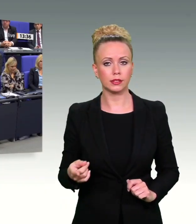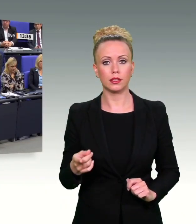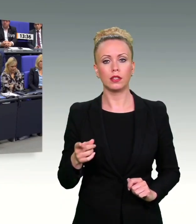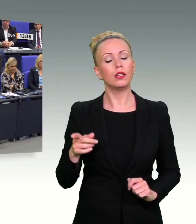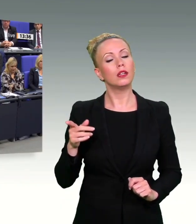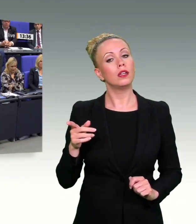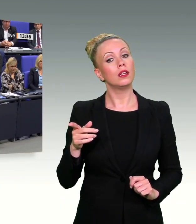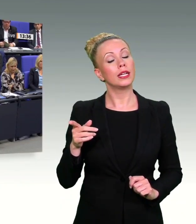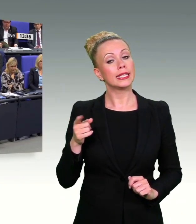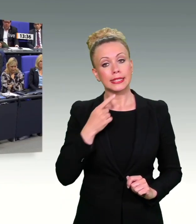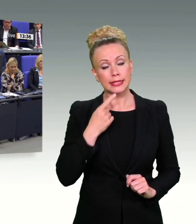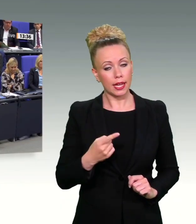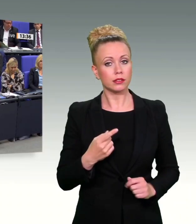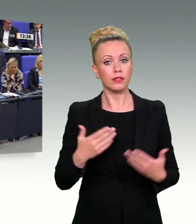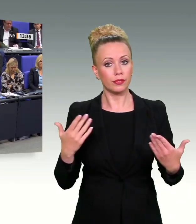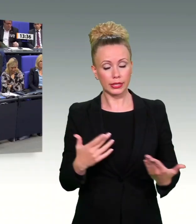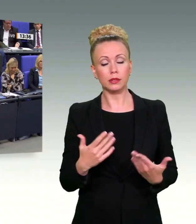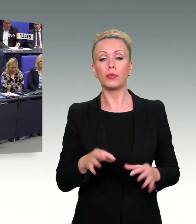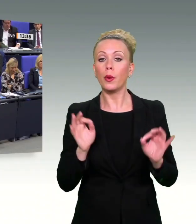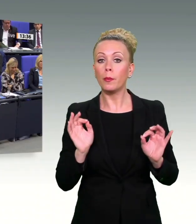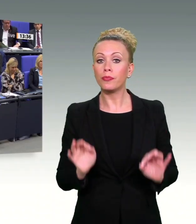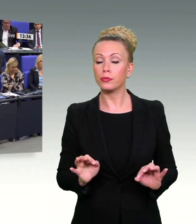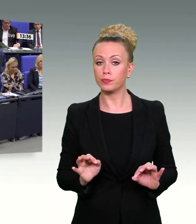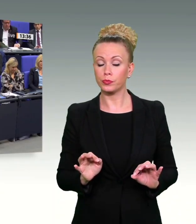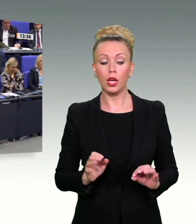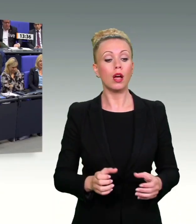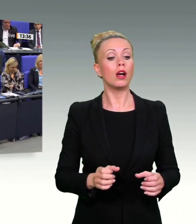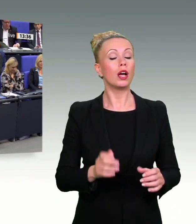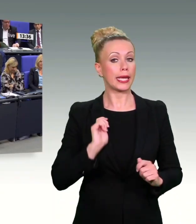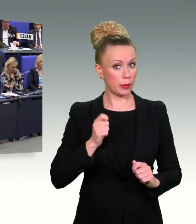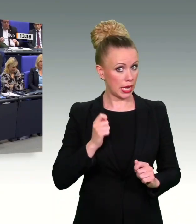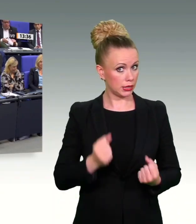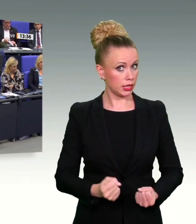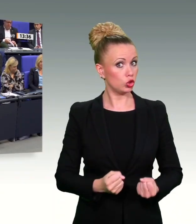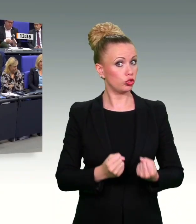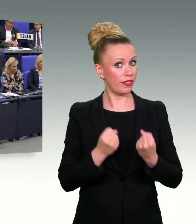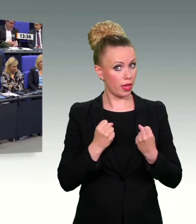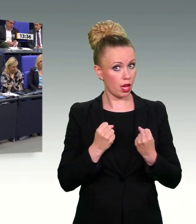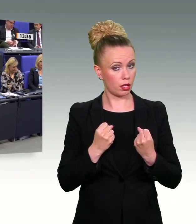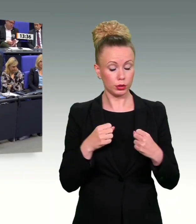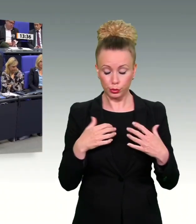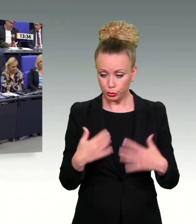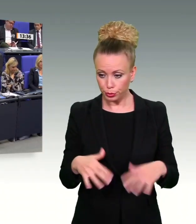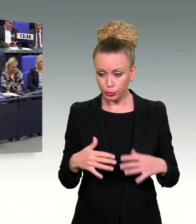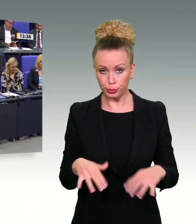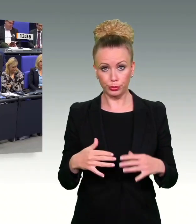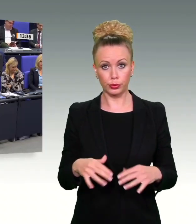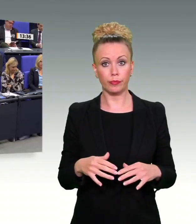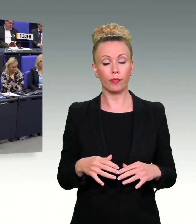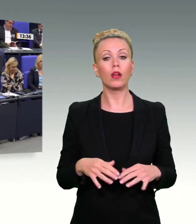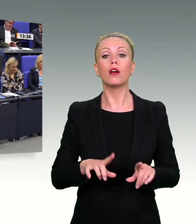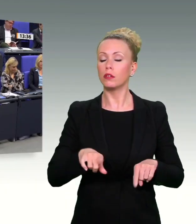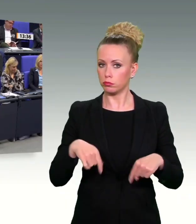Ausnahmefälle eröffnet, dass bei schwerer Kriminalität eine